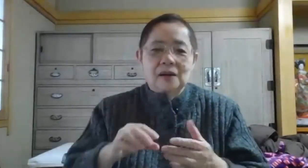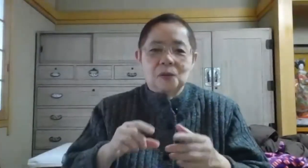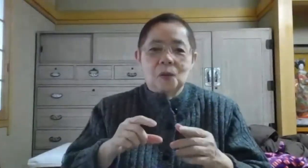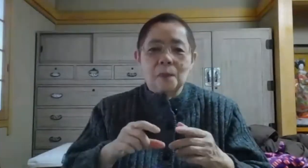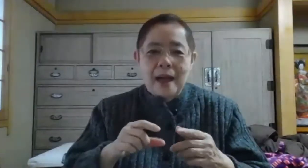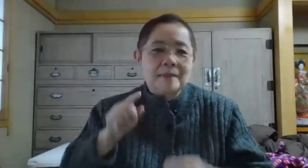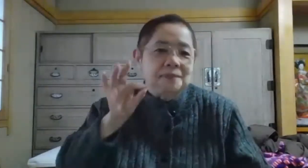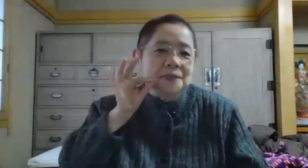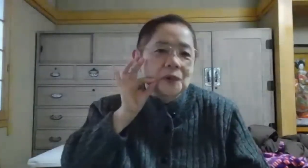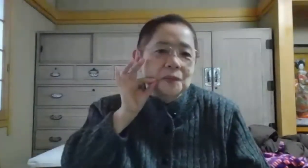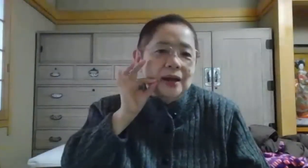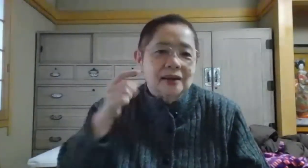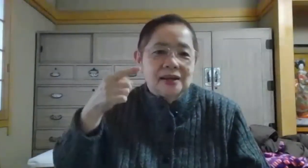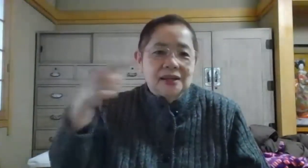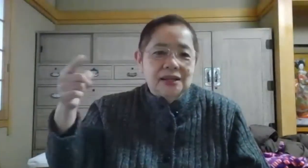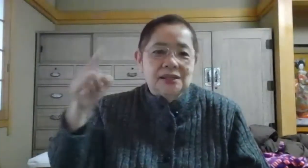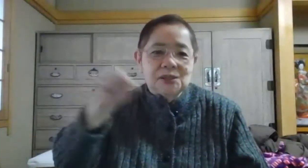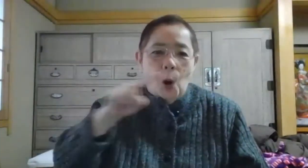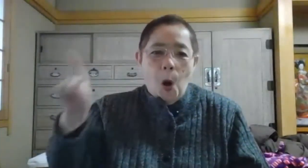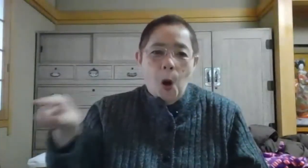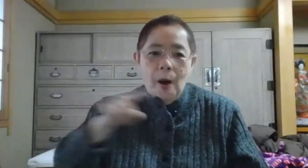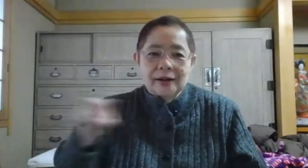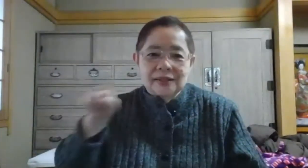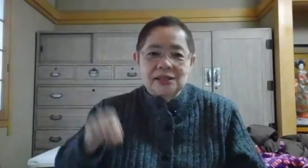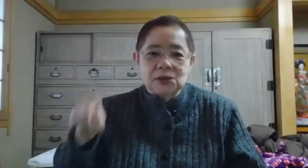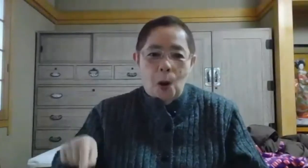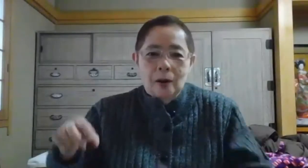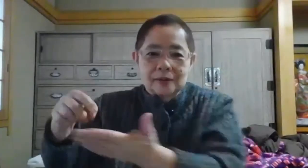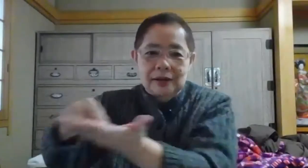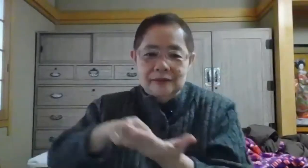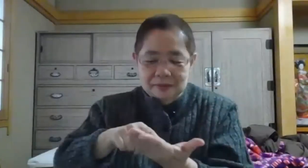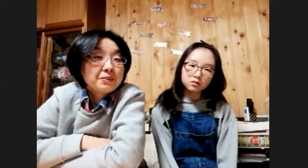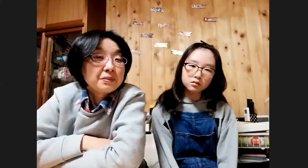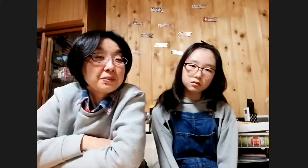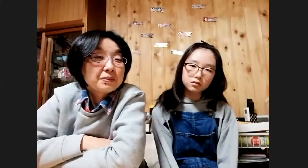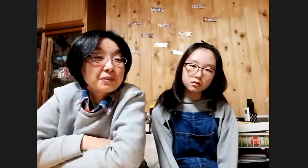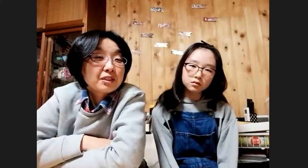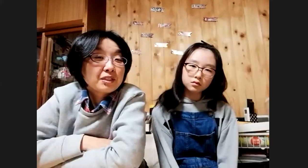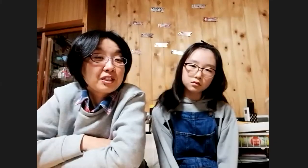お米、お米、1章、1章、はい、書いてくれて、